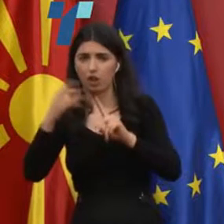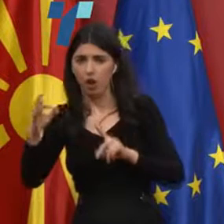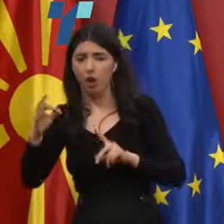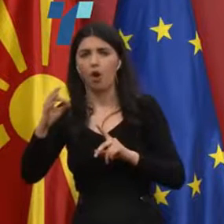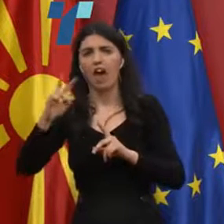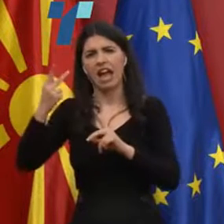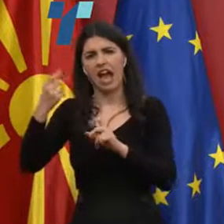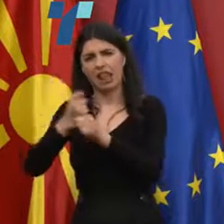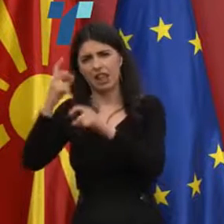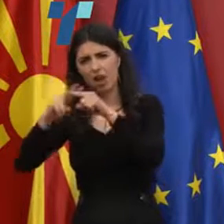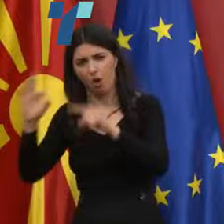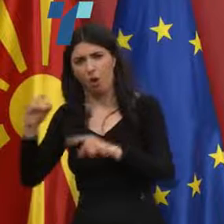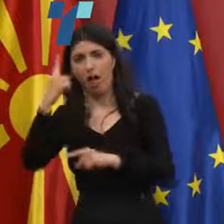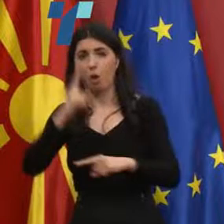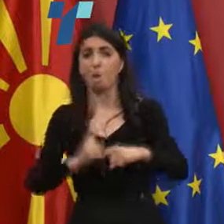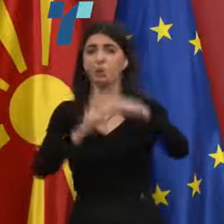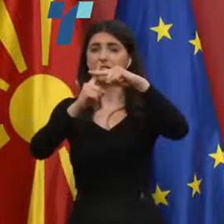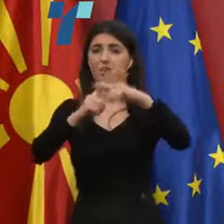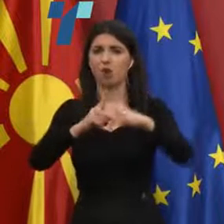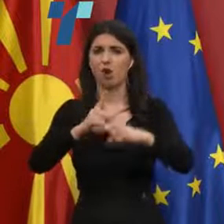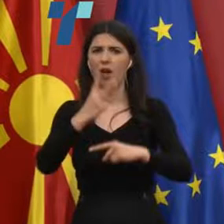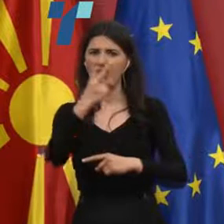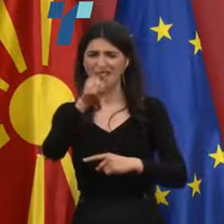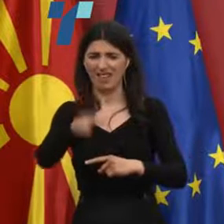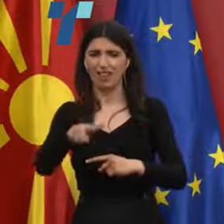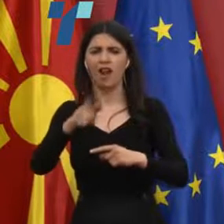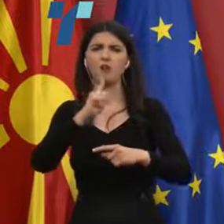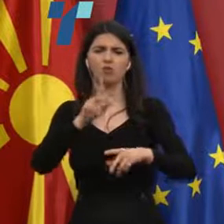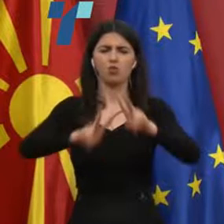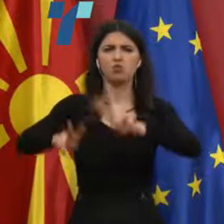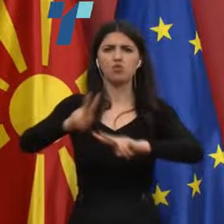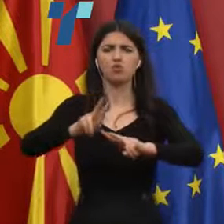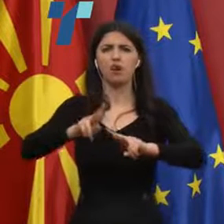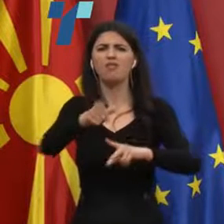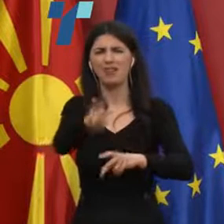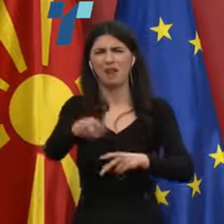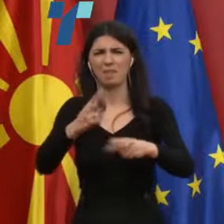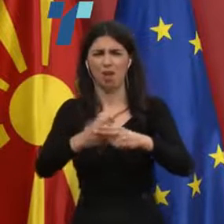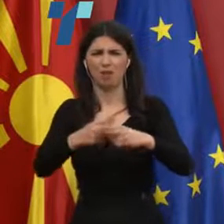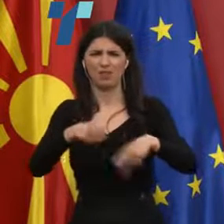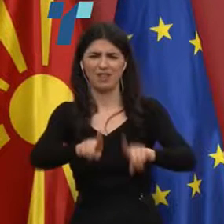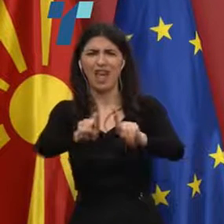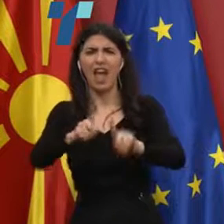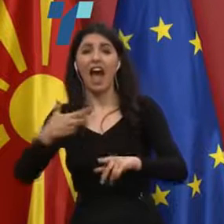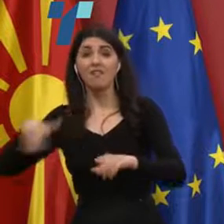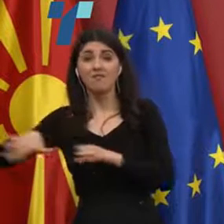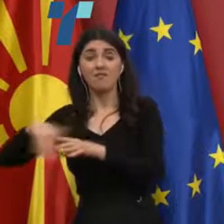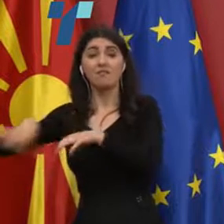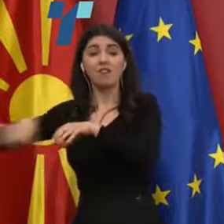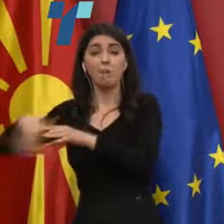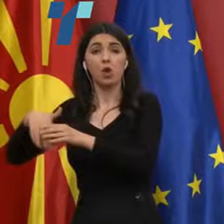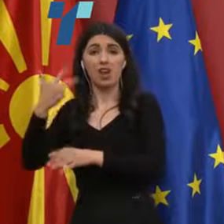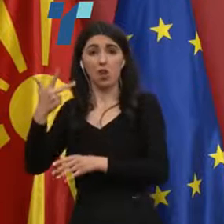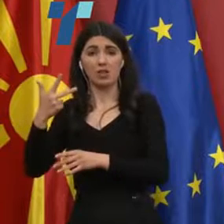во едниот се позитивни две шти тенички, а во другиот тројца вработени и заанализирани се сите